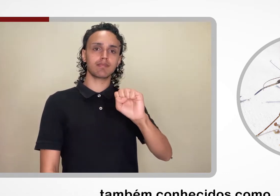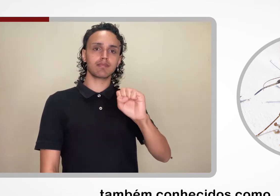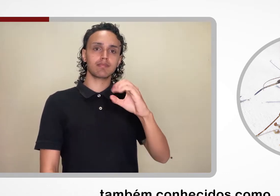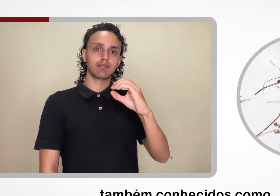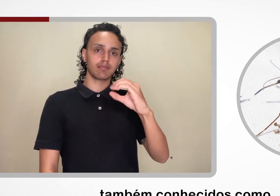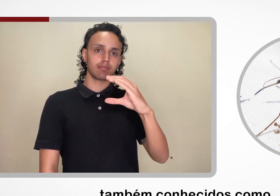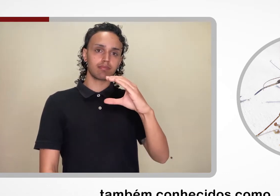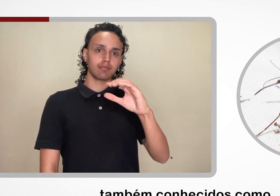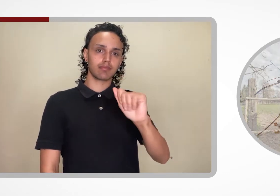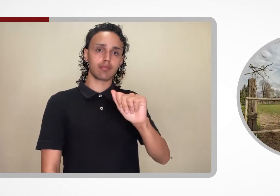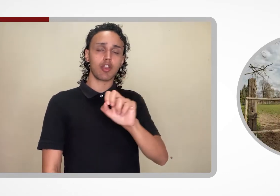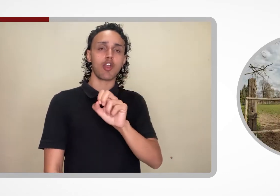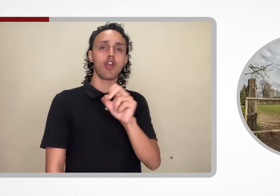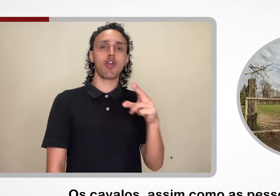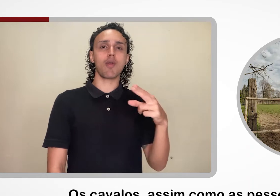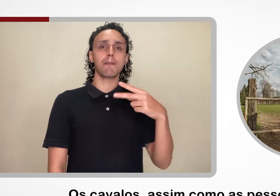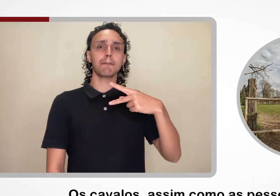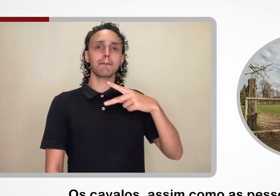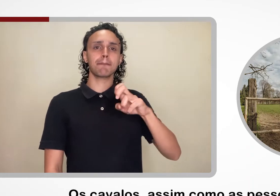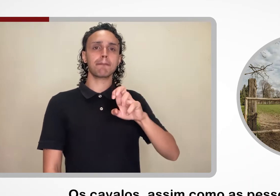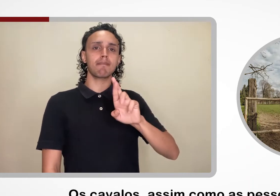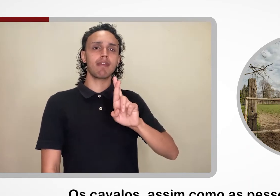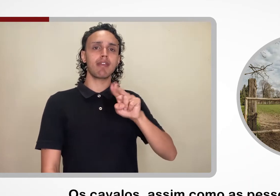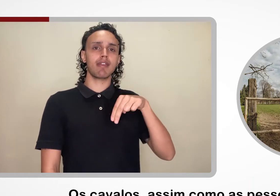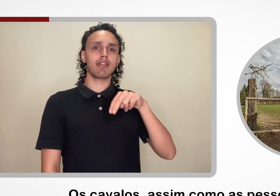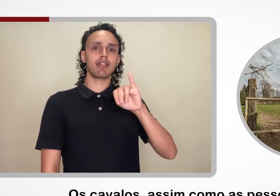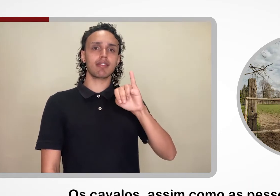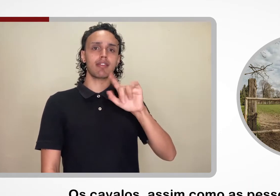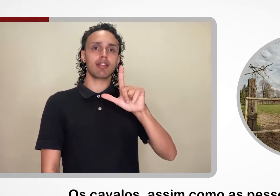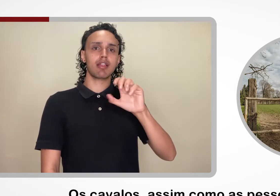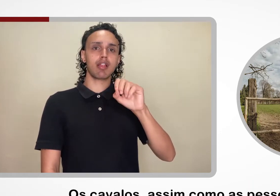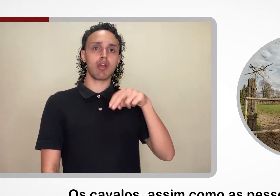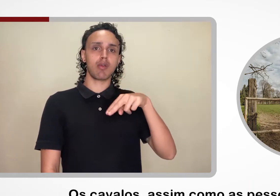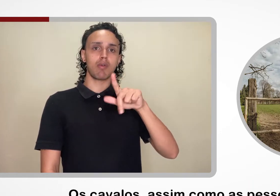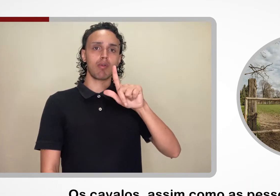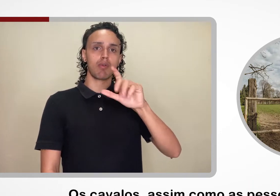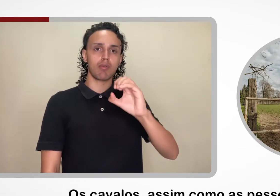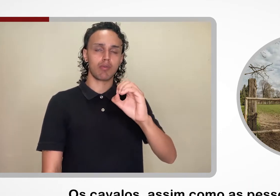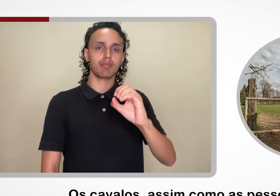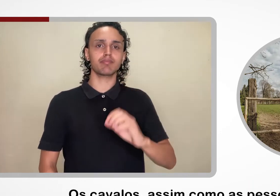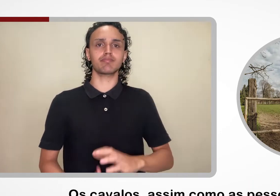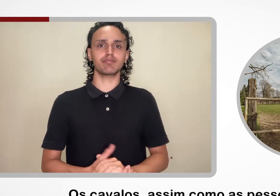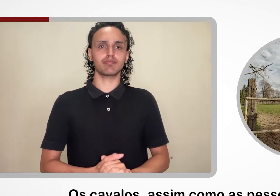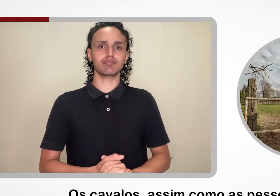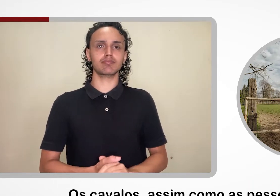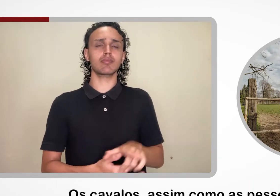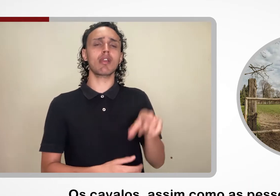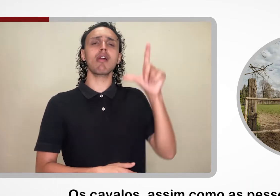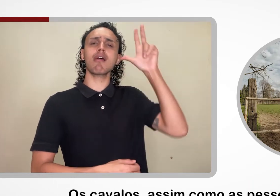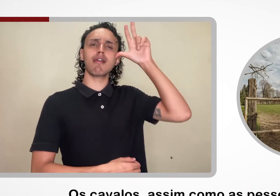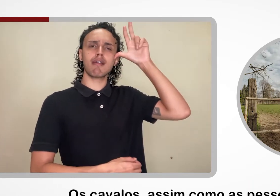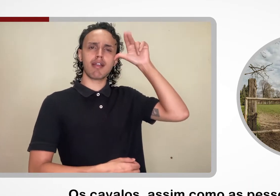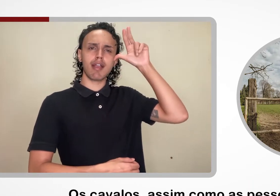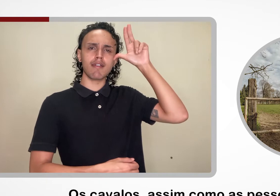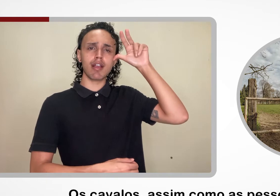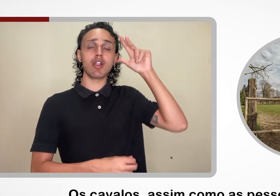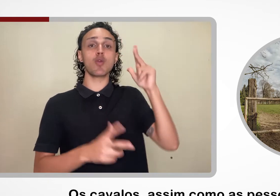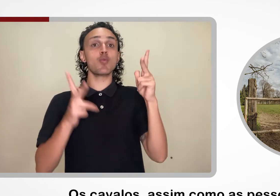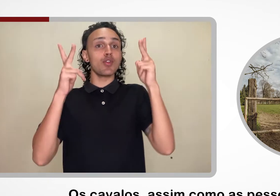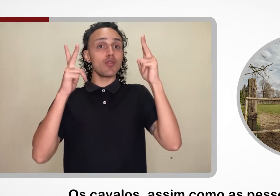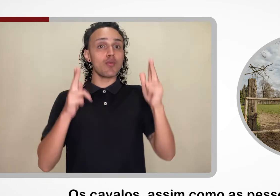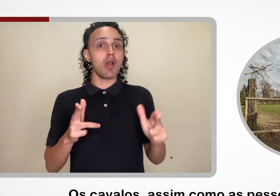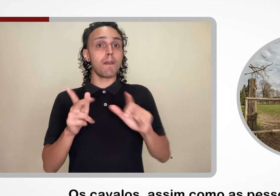muriçocas. Os cavalos, assim como as pessoas, podem ser infectados,